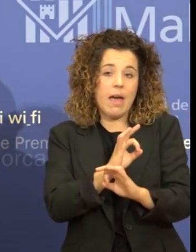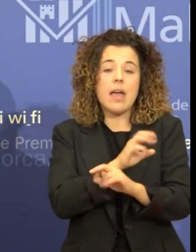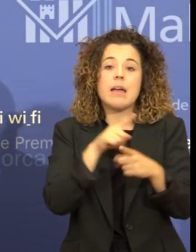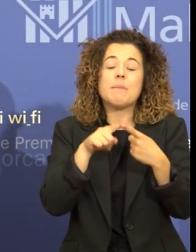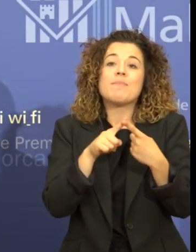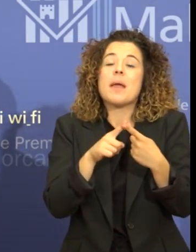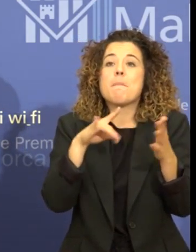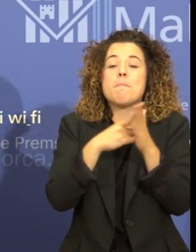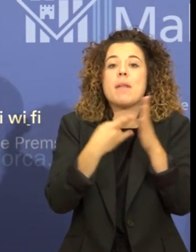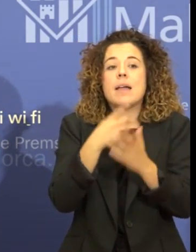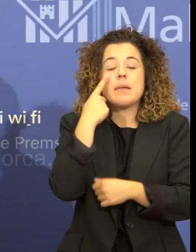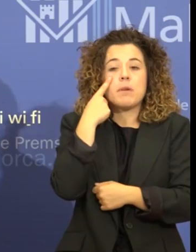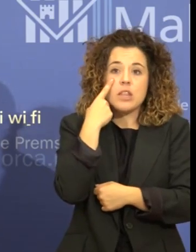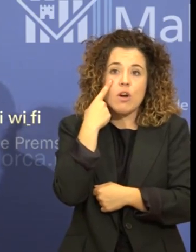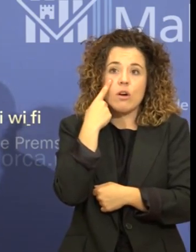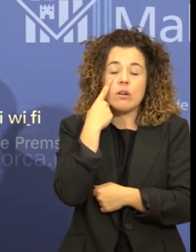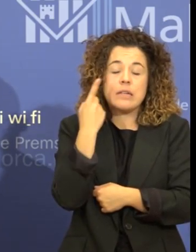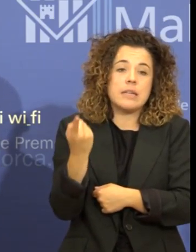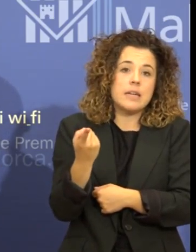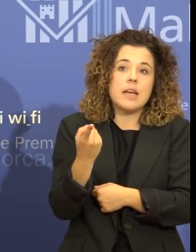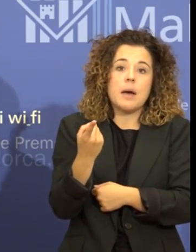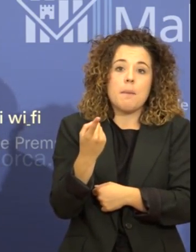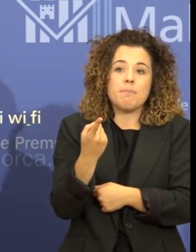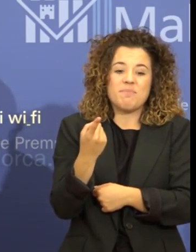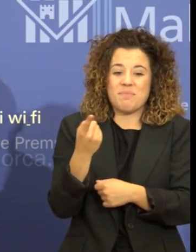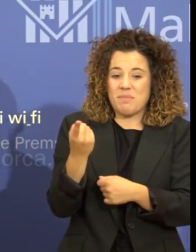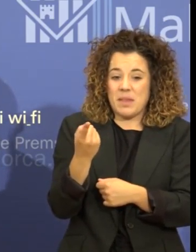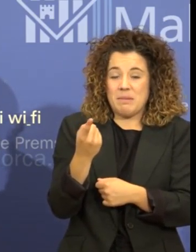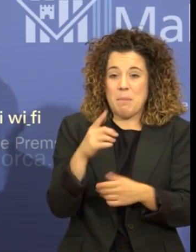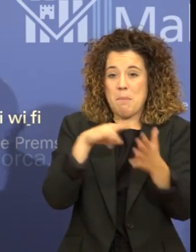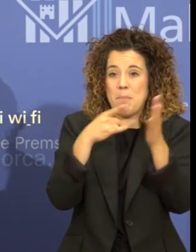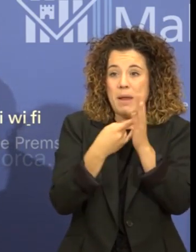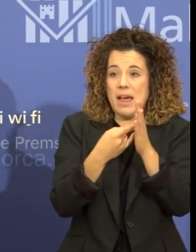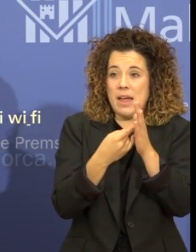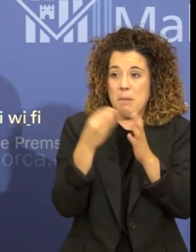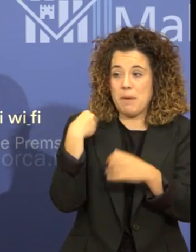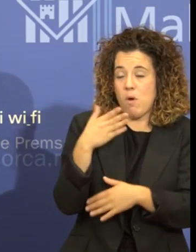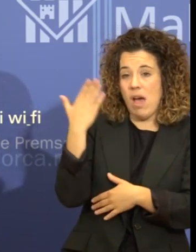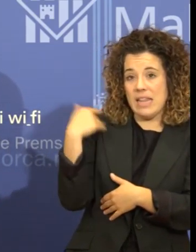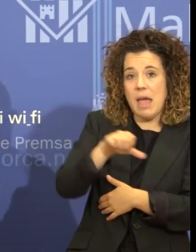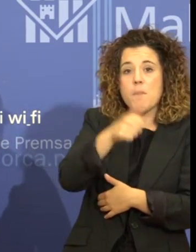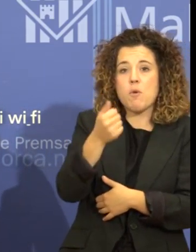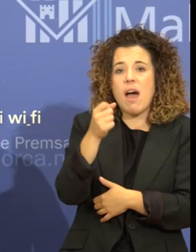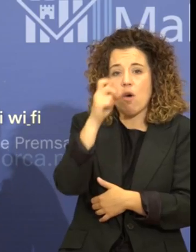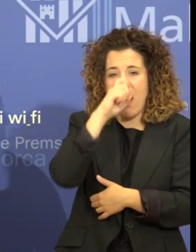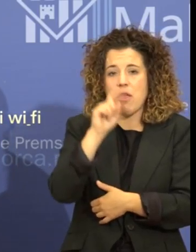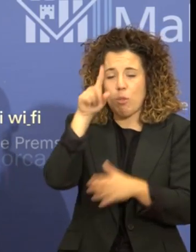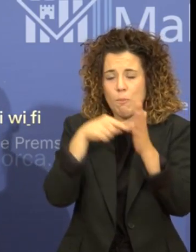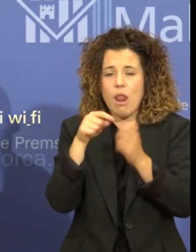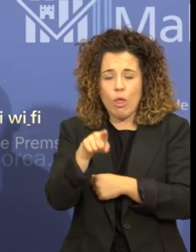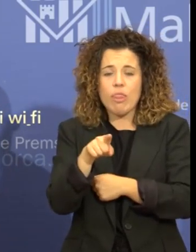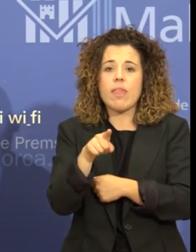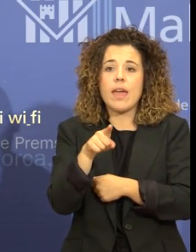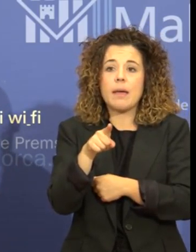el que poden destacar en relació amb el pla anterior aprovat en el 2011 és que incorpora per primera